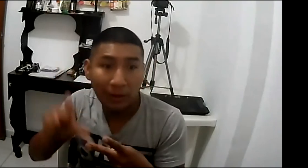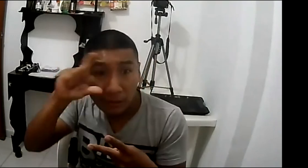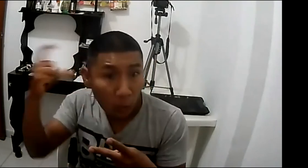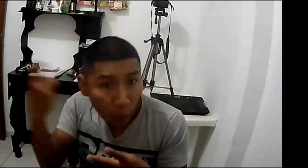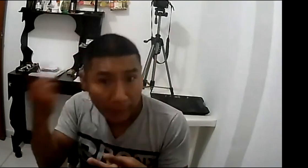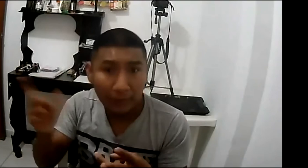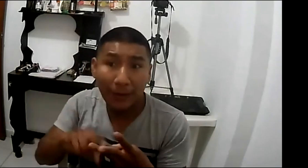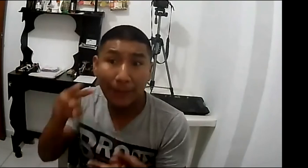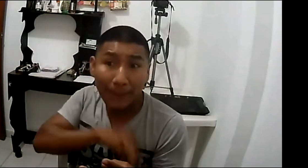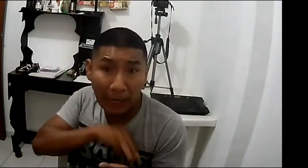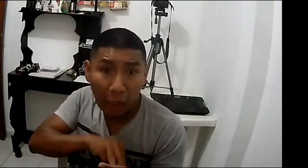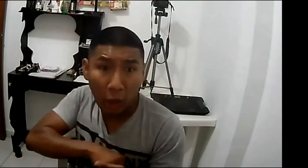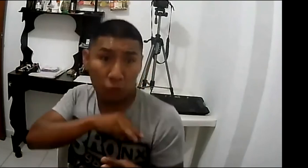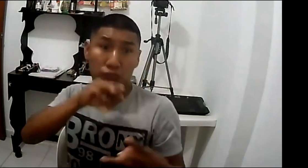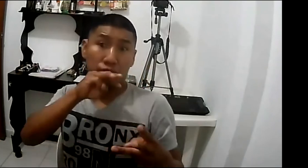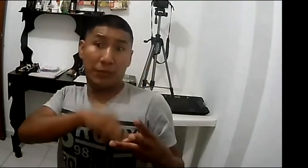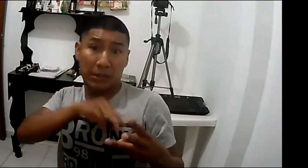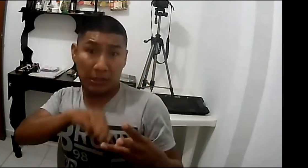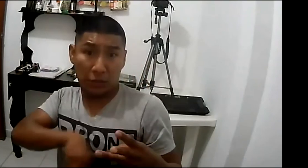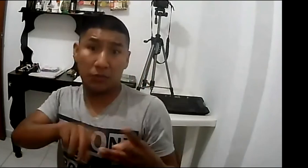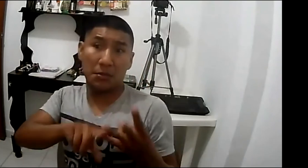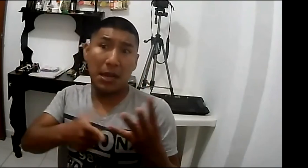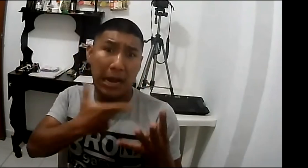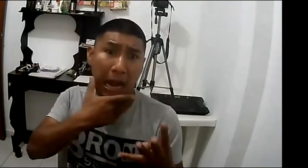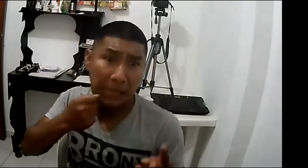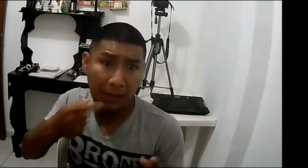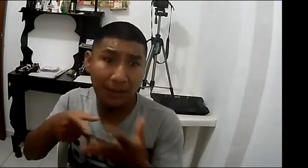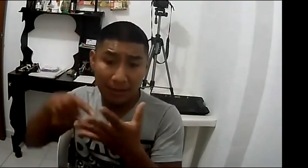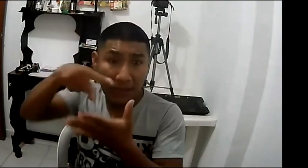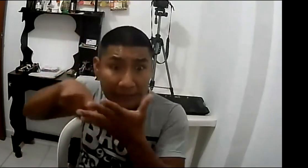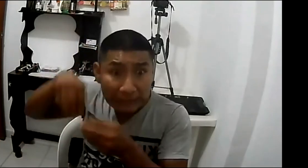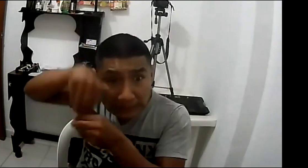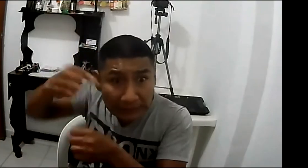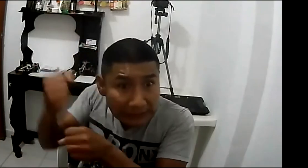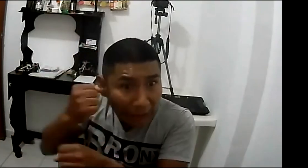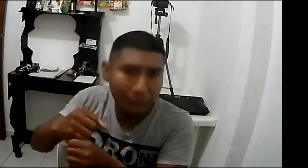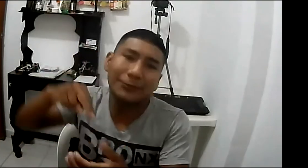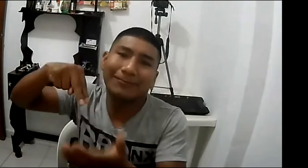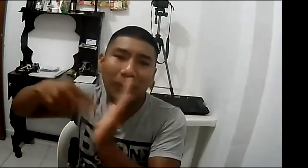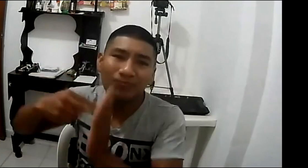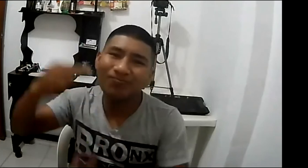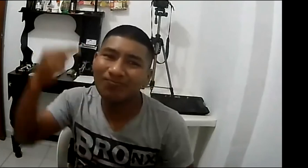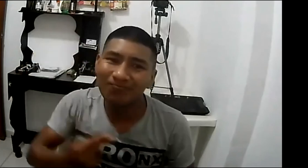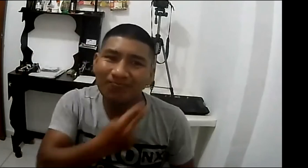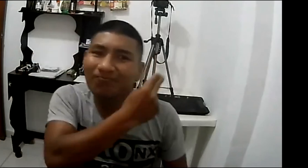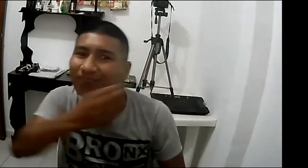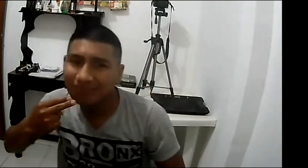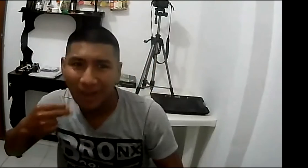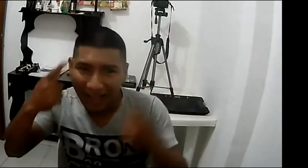estamos cinco personas en esos momentos, mi persona, Mario, Rubén, Angélica, que estamos aquí,